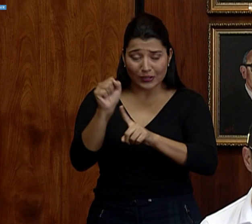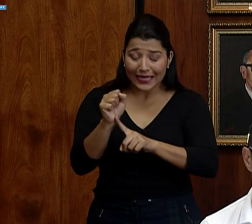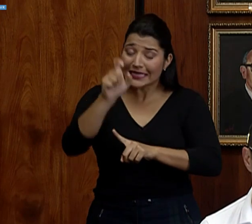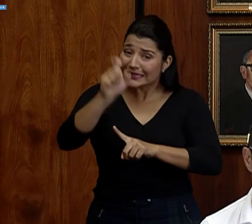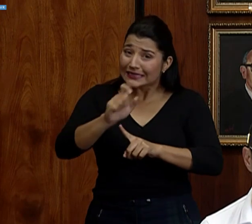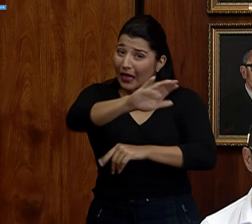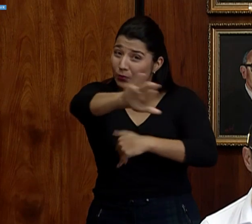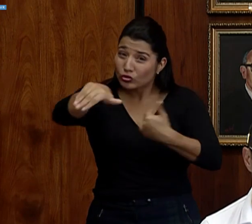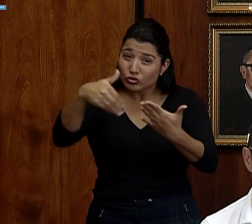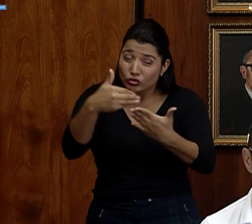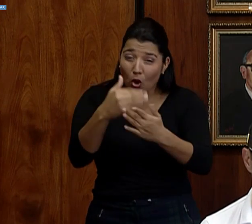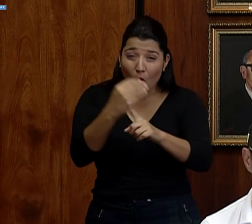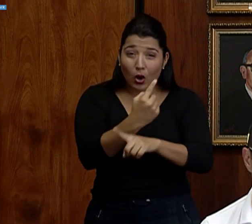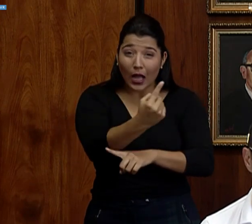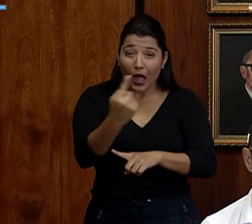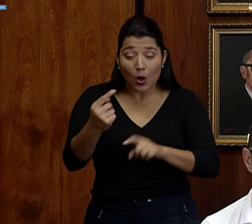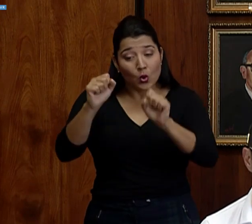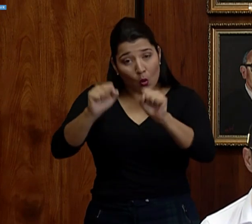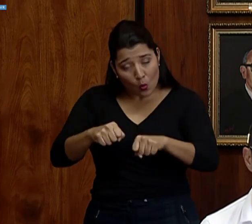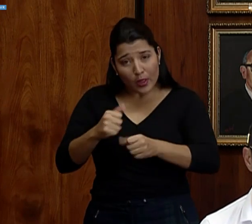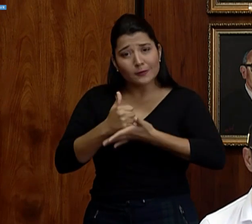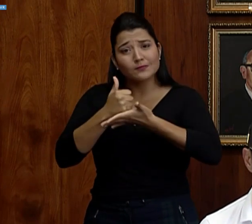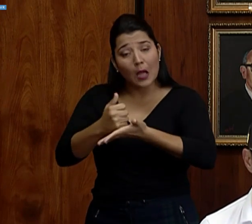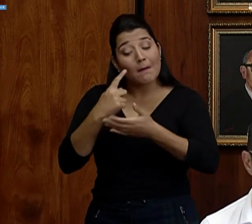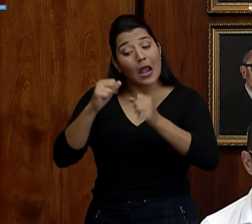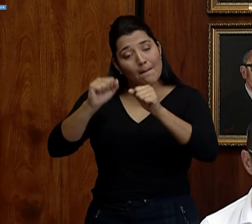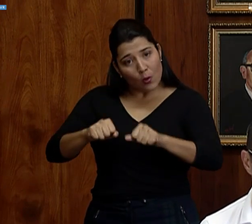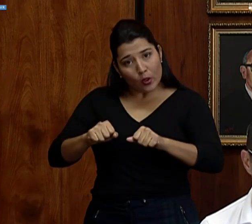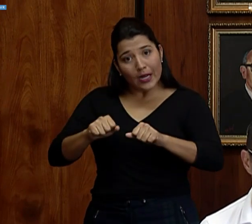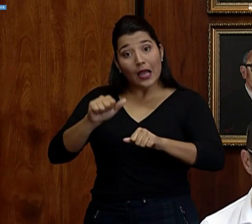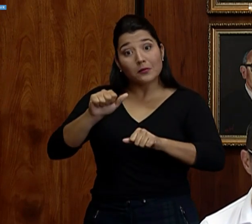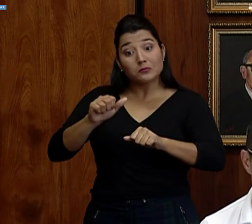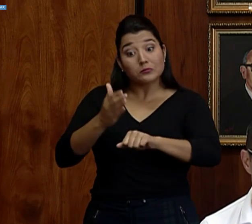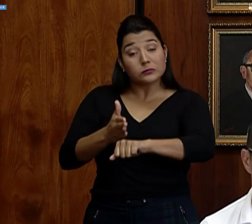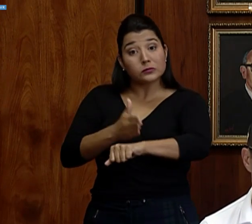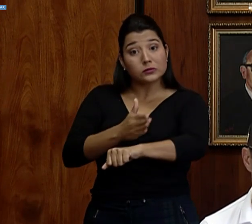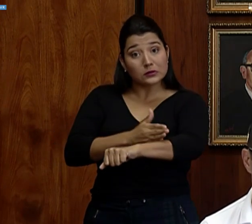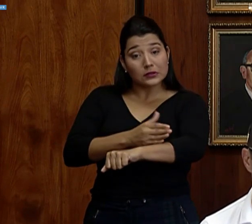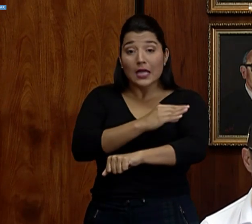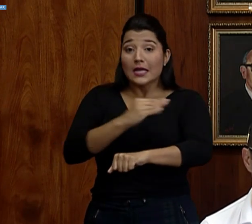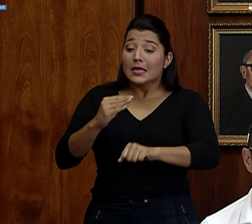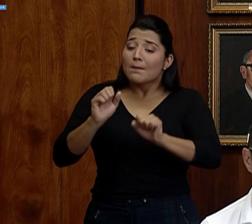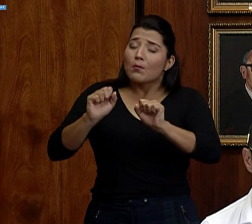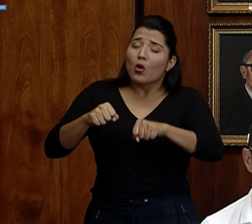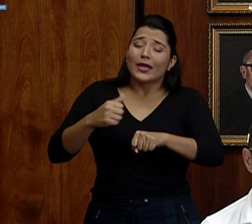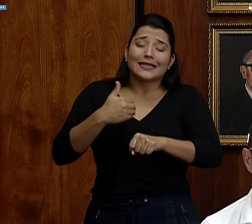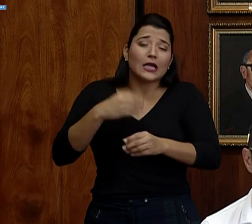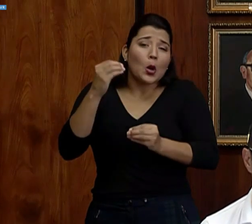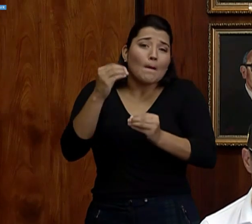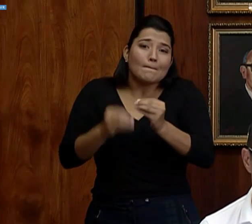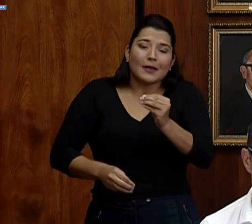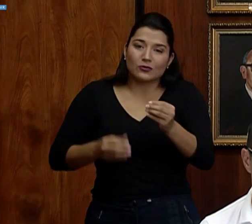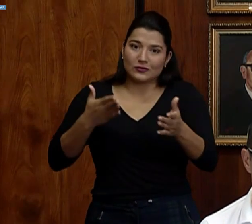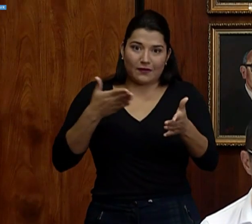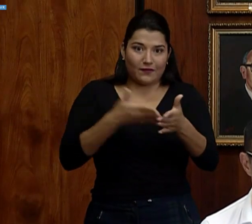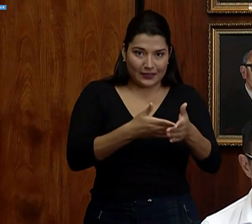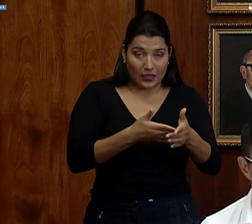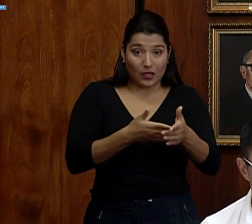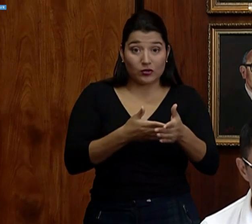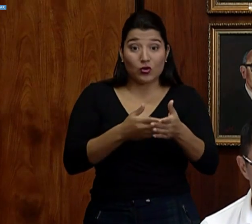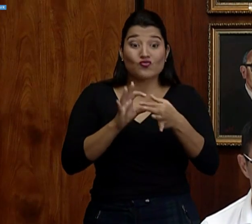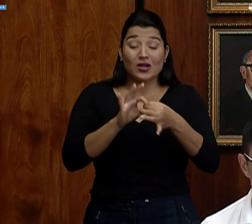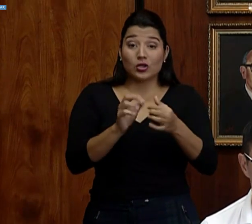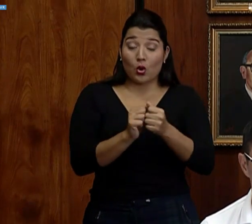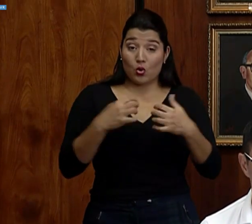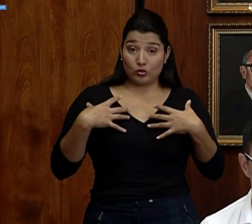todos y todas para poder salir adelante y que tengamos la menos consecuencia, la menos repercusión en la parte